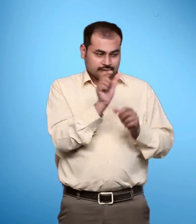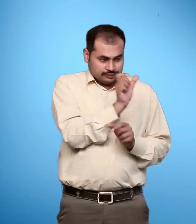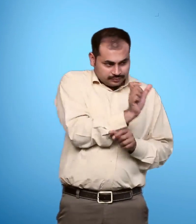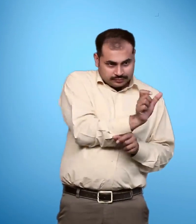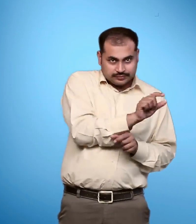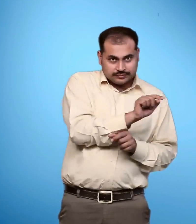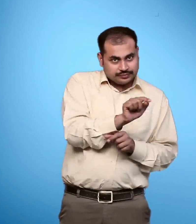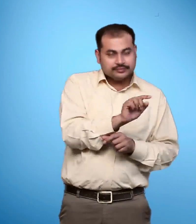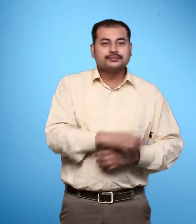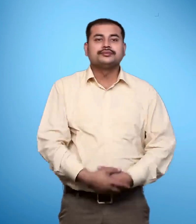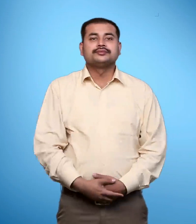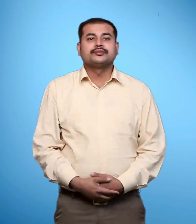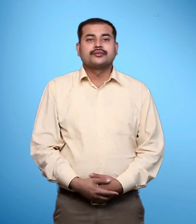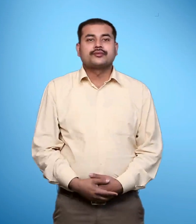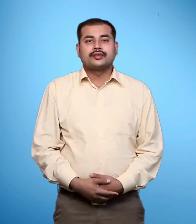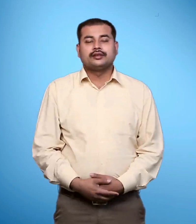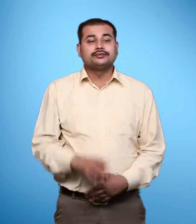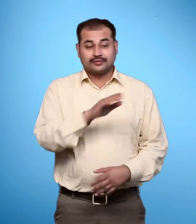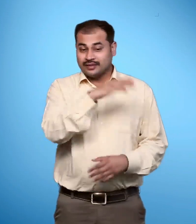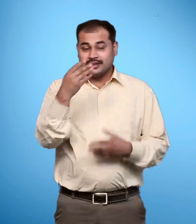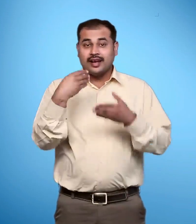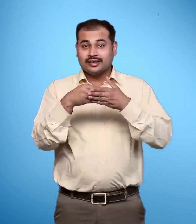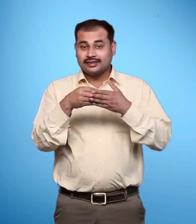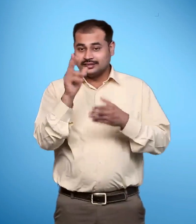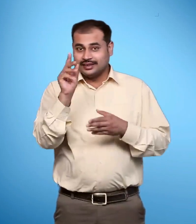दूसरा श्रीमान निदेशक महोदै